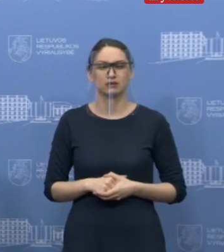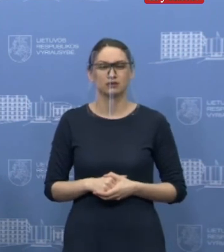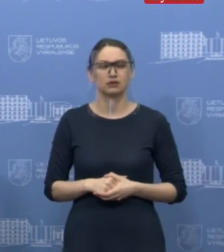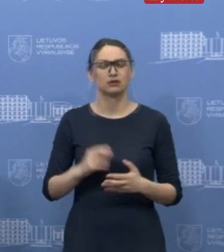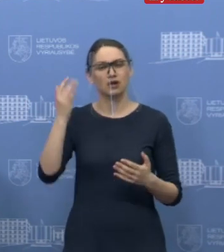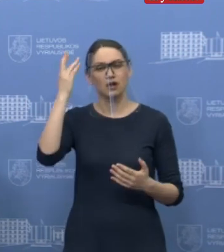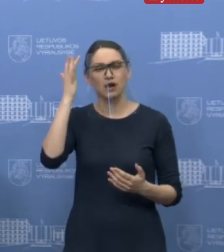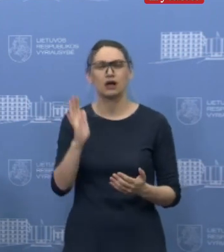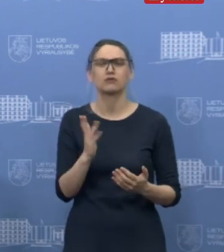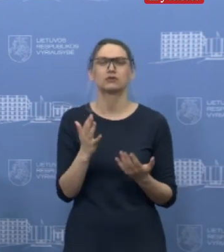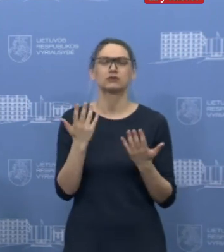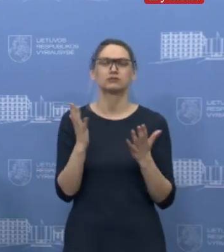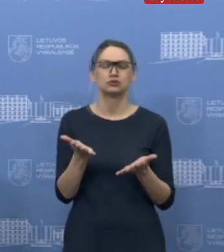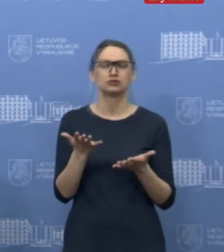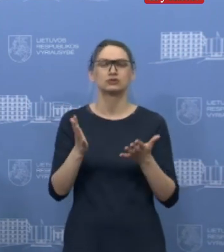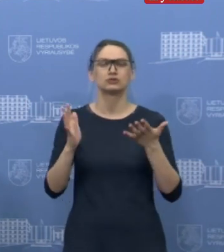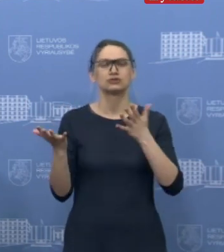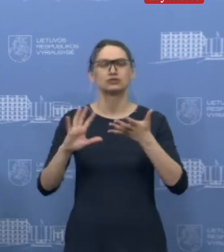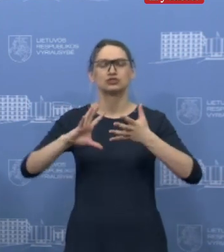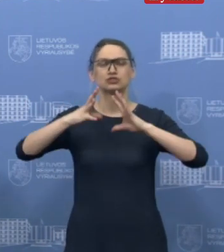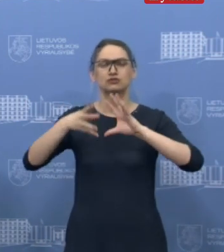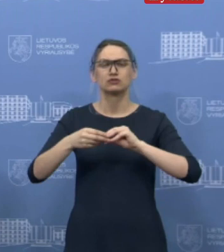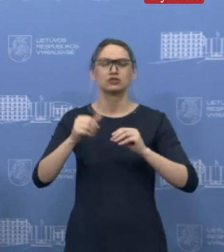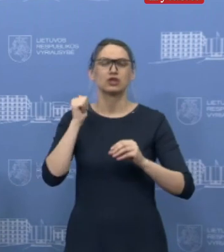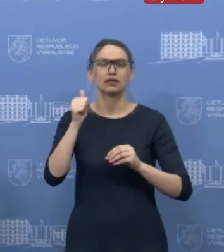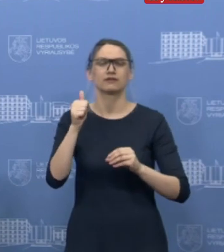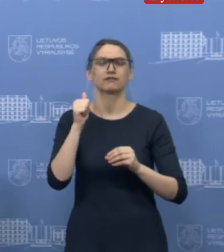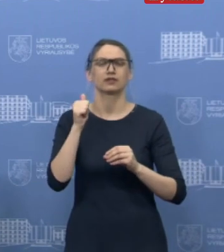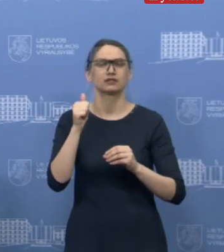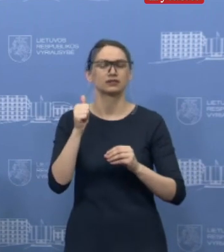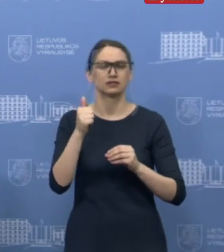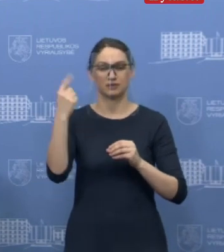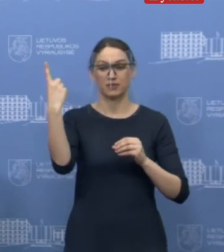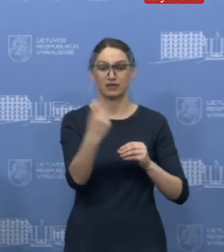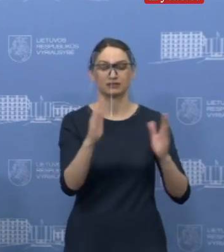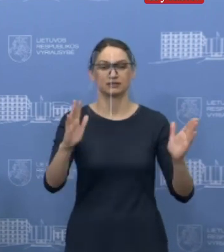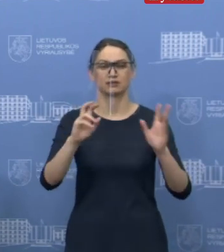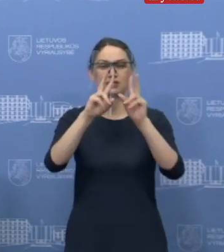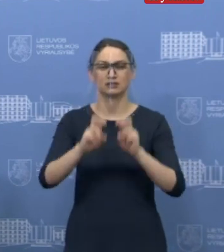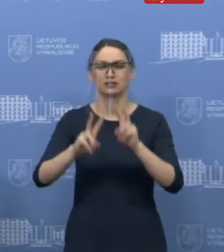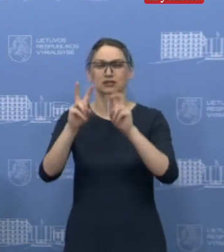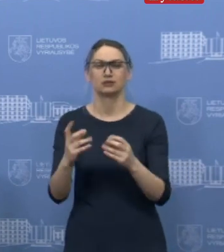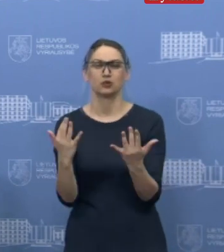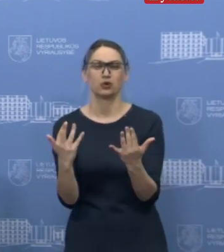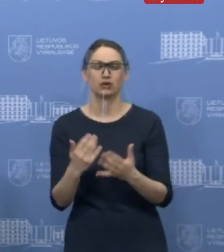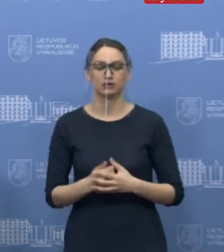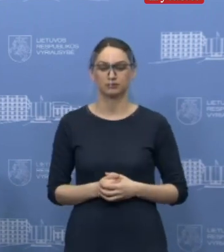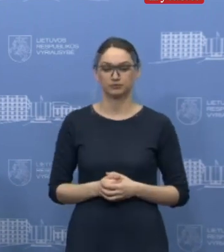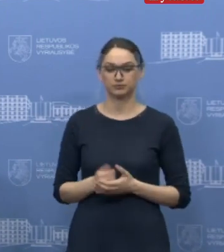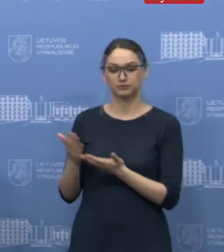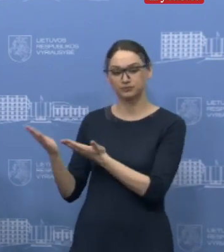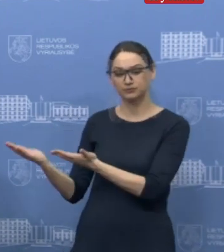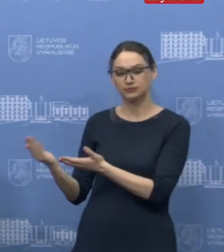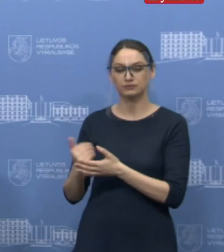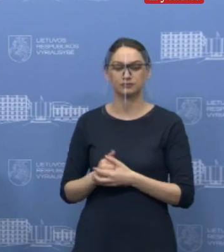Kiek prognozuojate, kad bus atliekama tyrimų kasdien kitą savaitę? Aš manau, kad